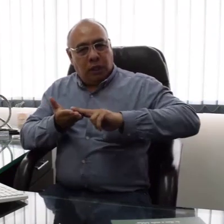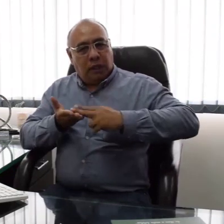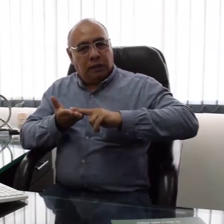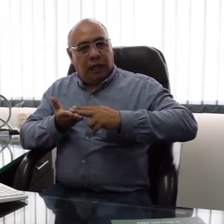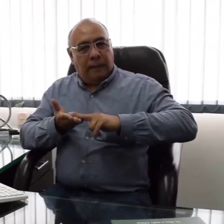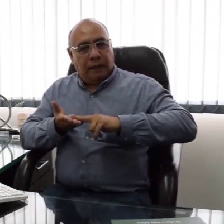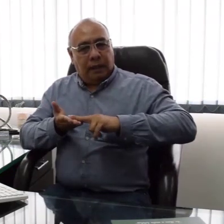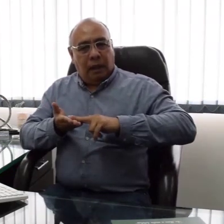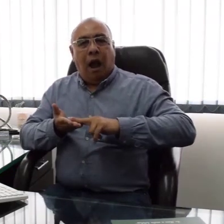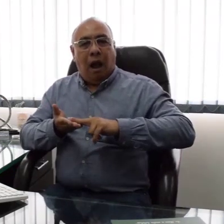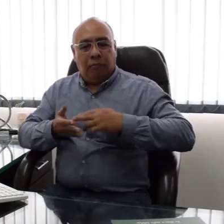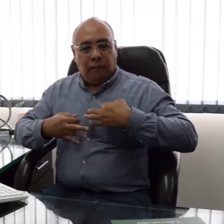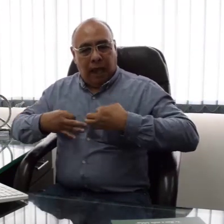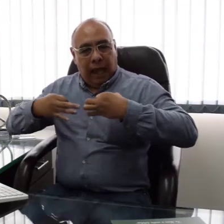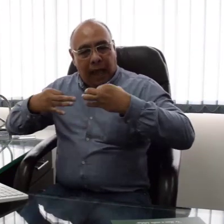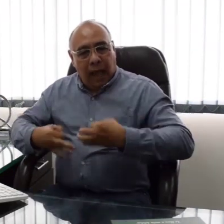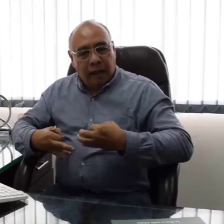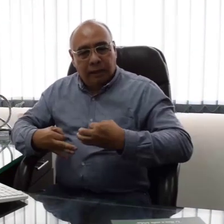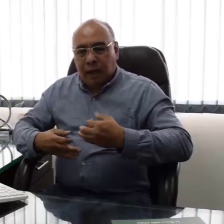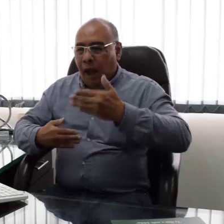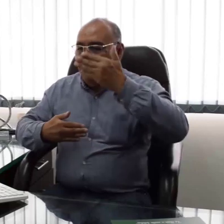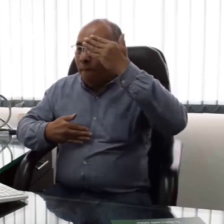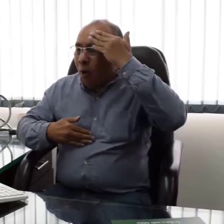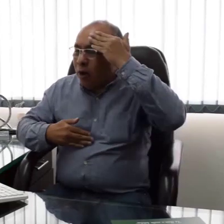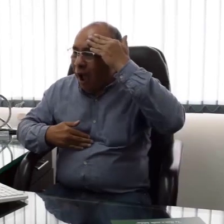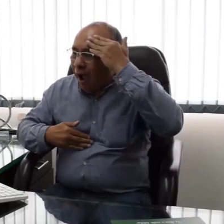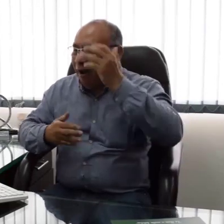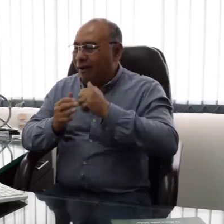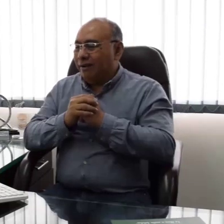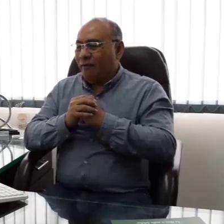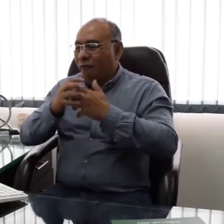profesional de los intérpretes y sus funciones.